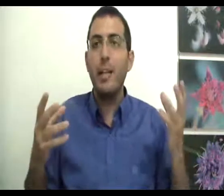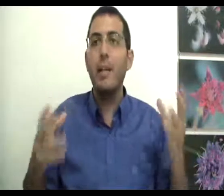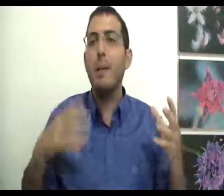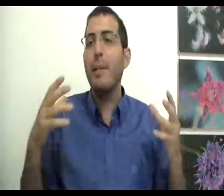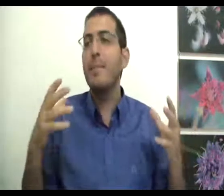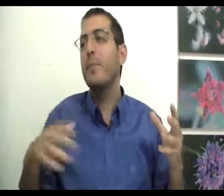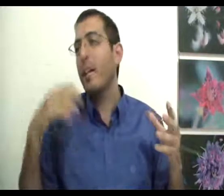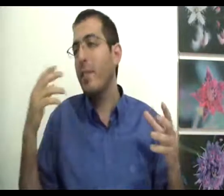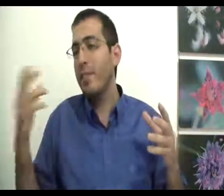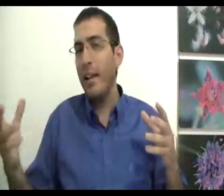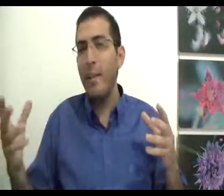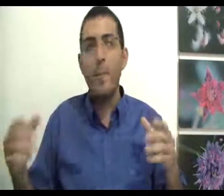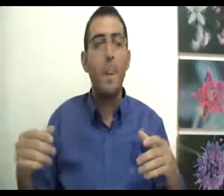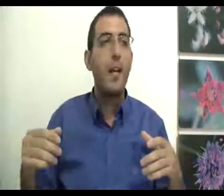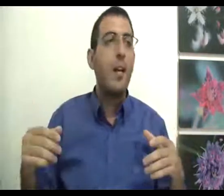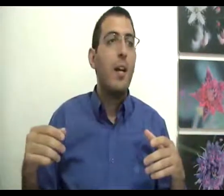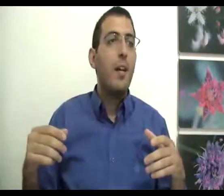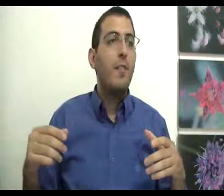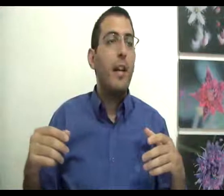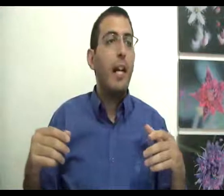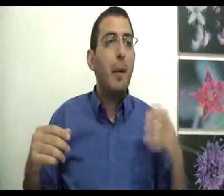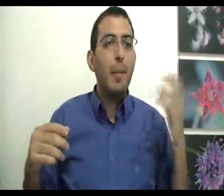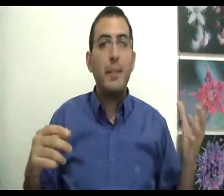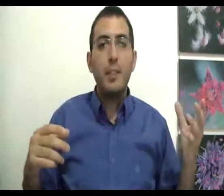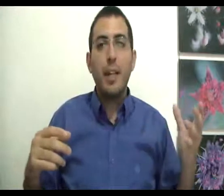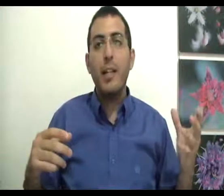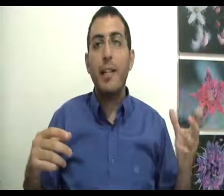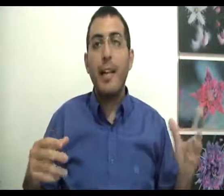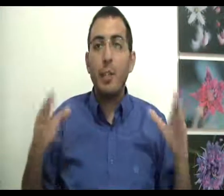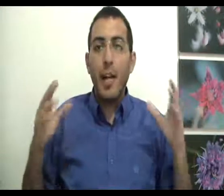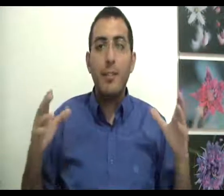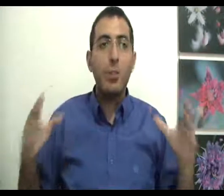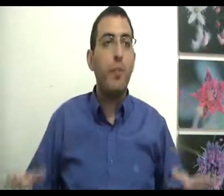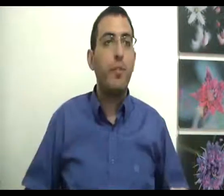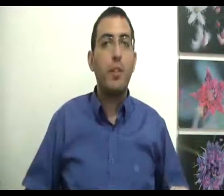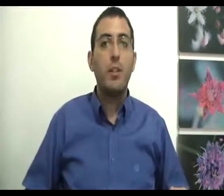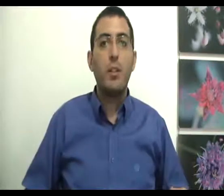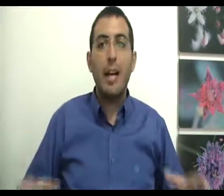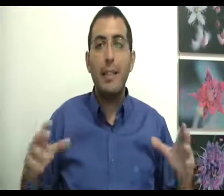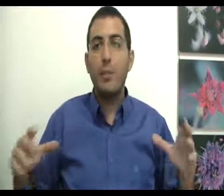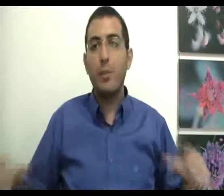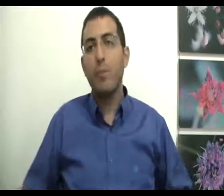על מה בעצם צריך לוותר ועל מה בעצם צריך להתעקש עד הסוף, עד הסוף הטוב